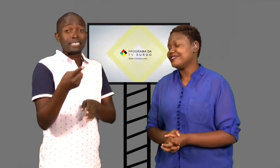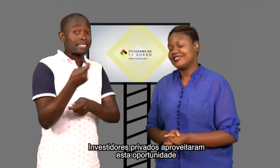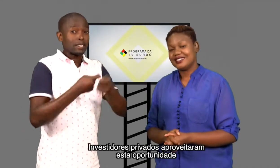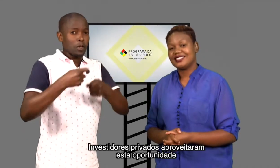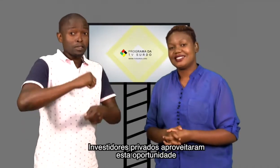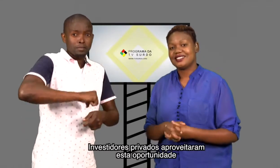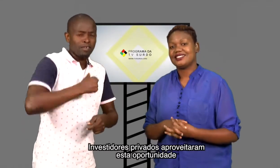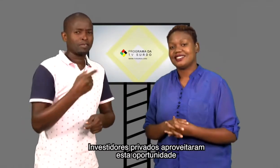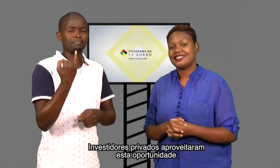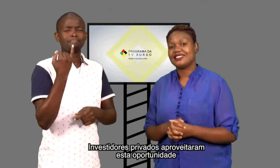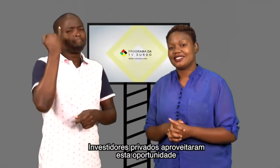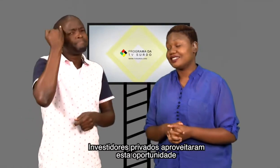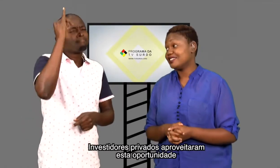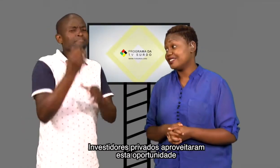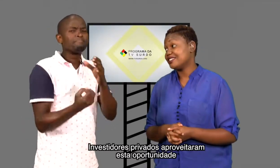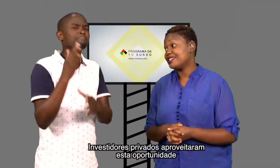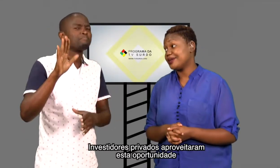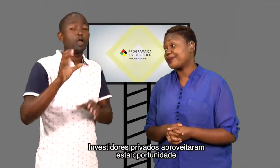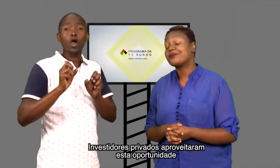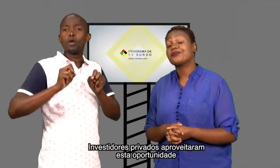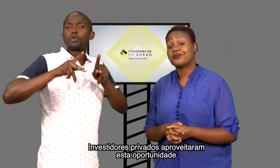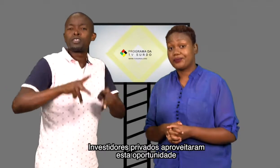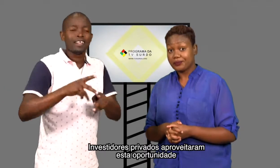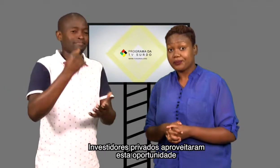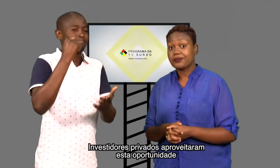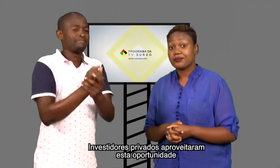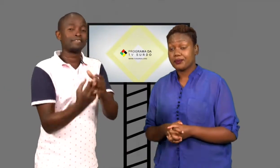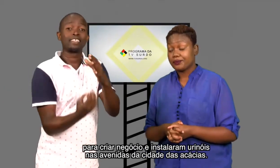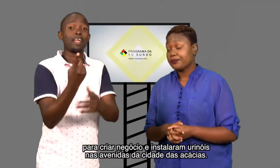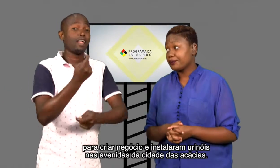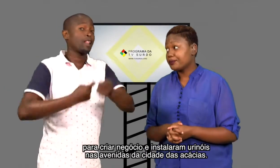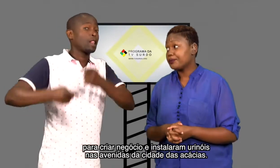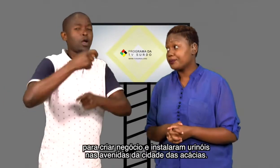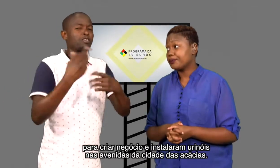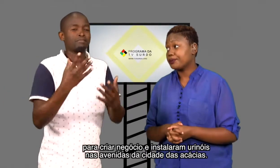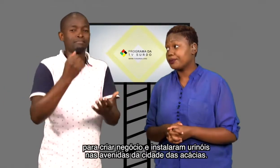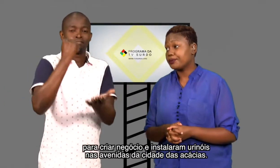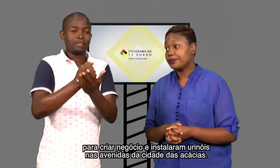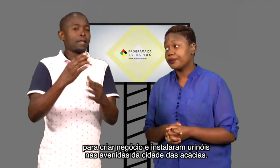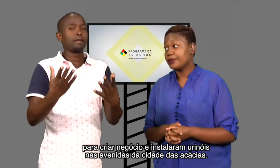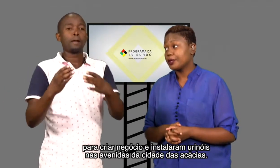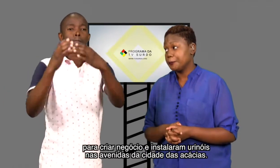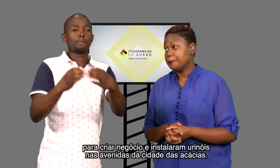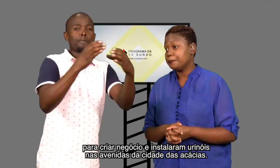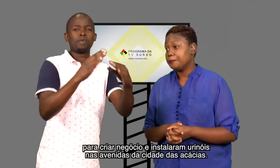Investidores privados aproveitaram esta oportunidade para criar negócio e instalaram urinóis nas